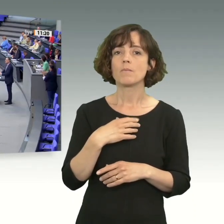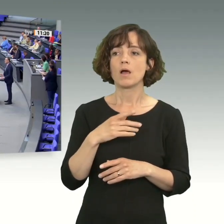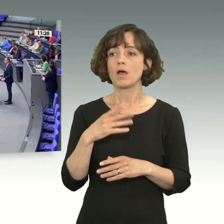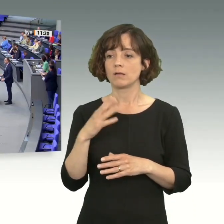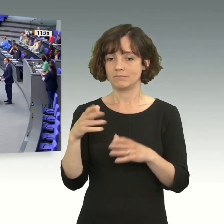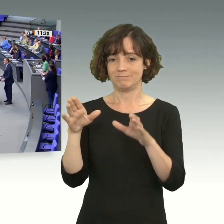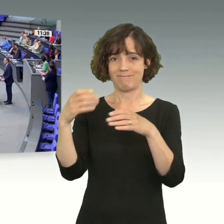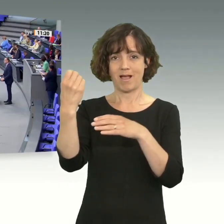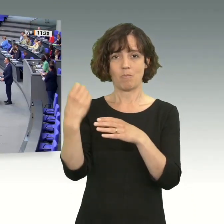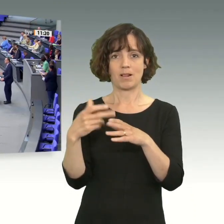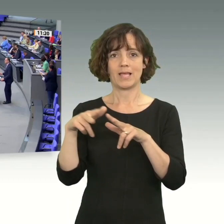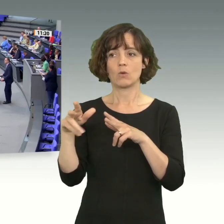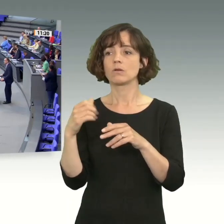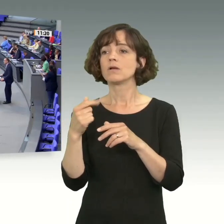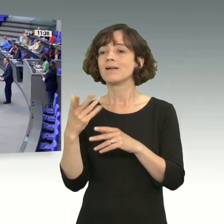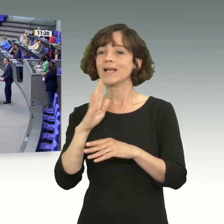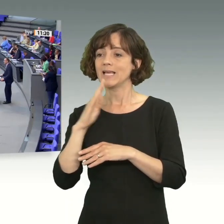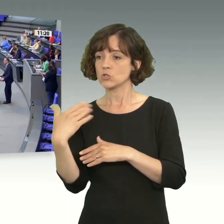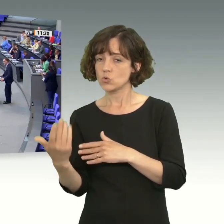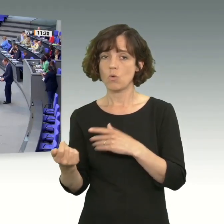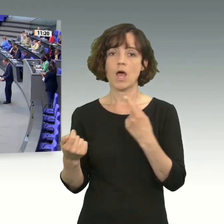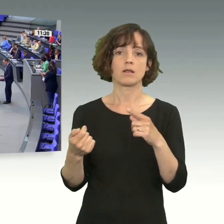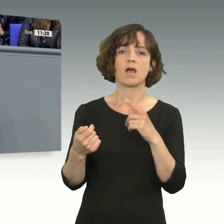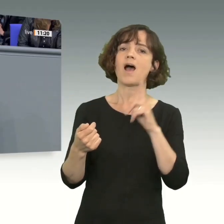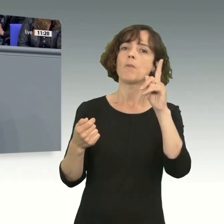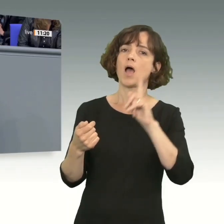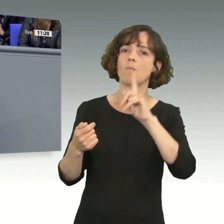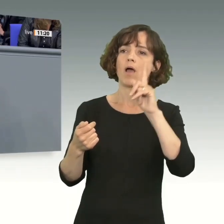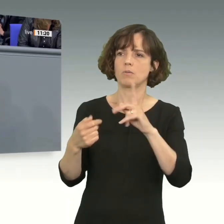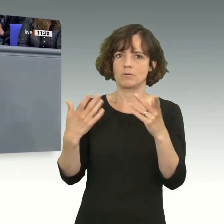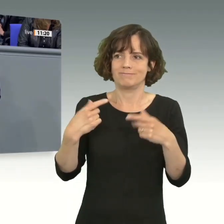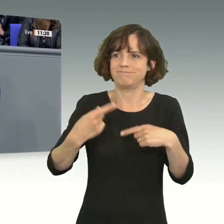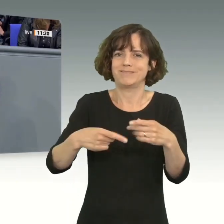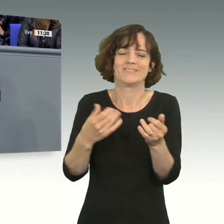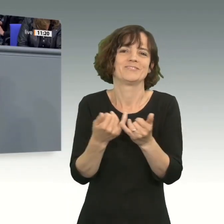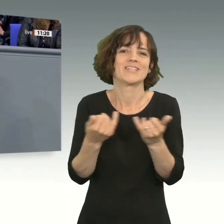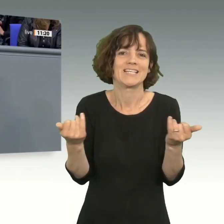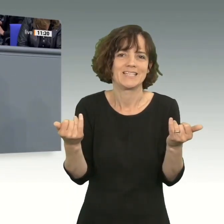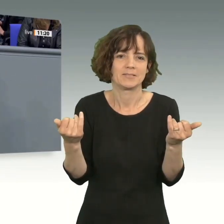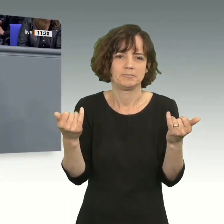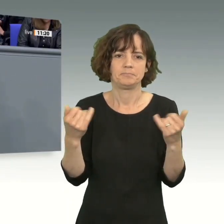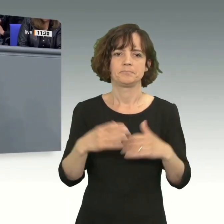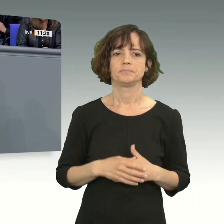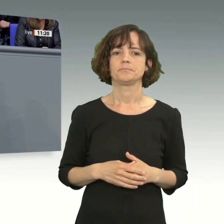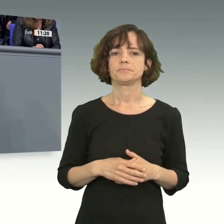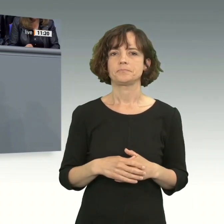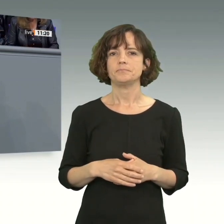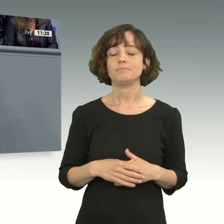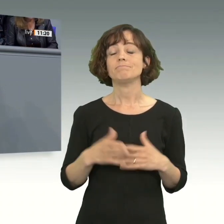so, die anderen arbeiten aktiv dagegen, und so kommen wir eben nicht voran in der Handelspolitik. Was ja